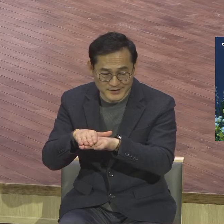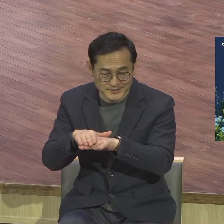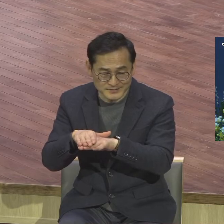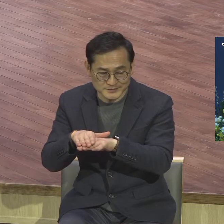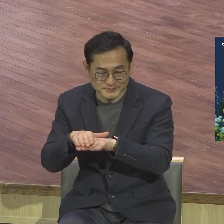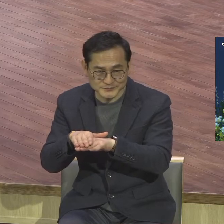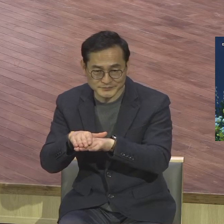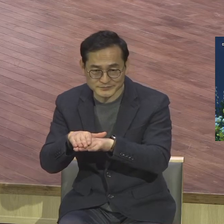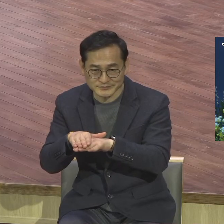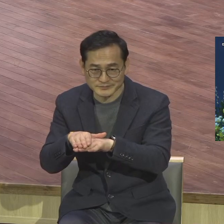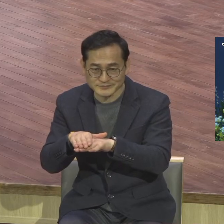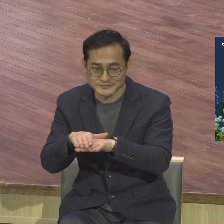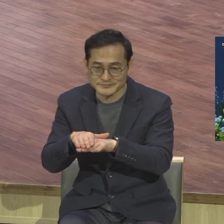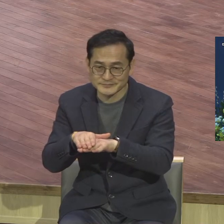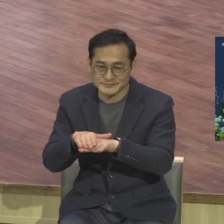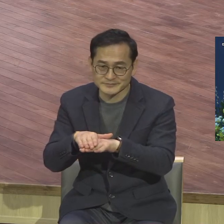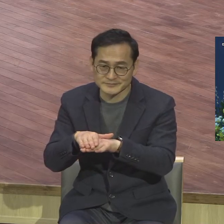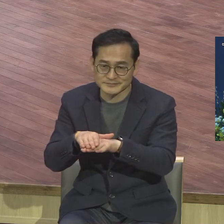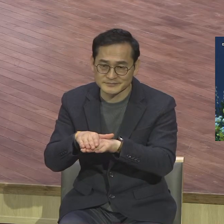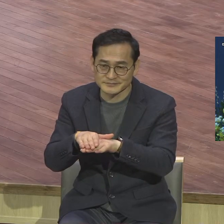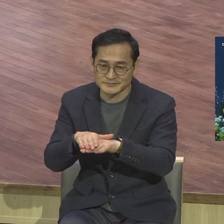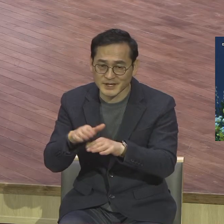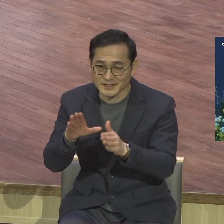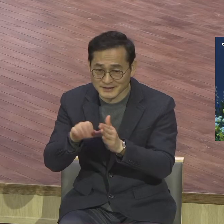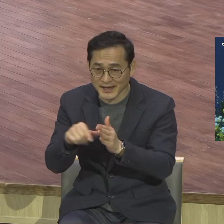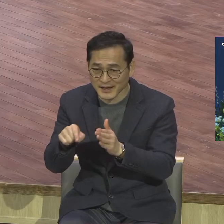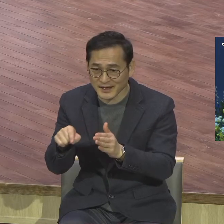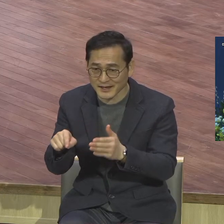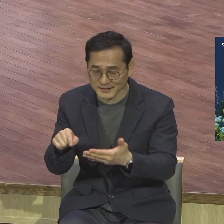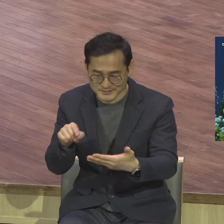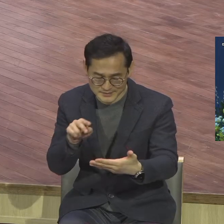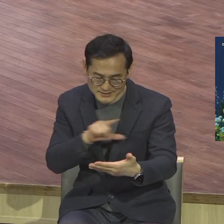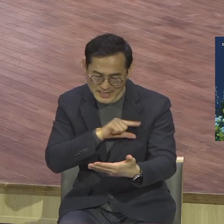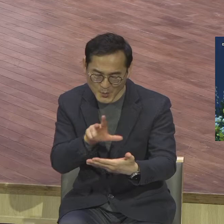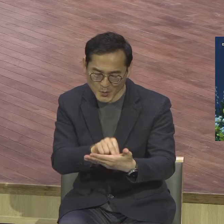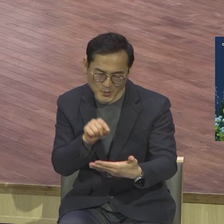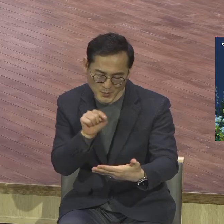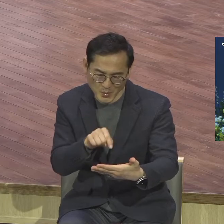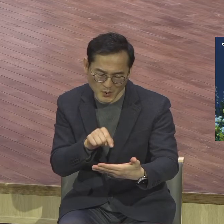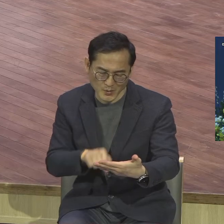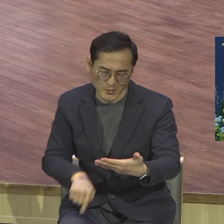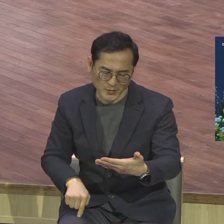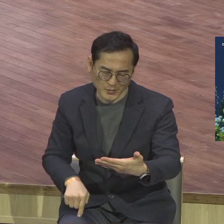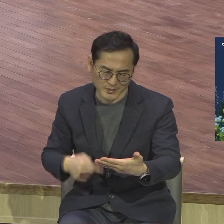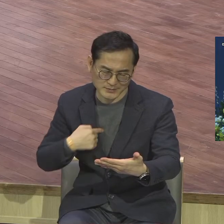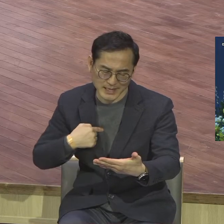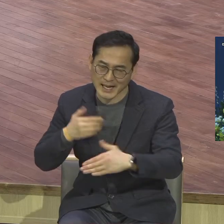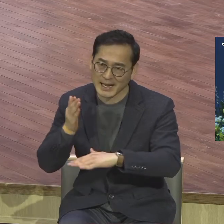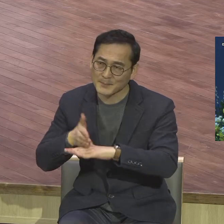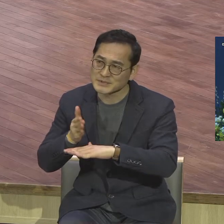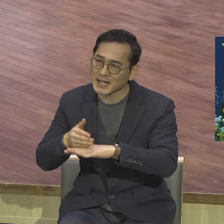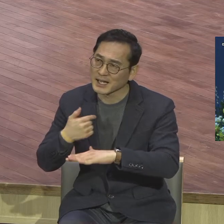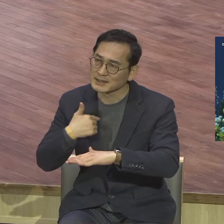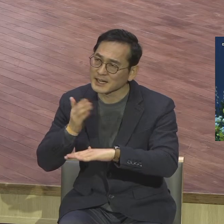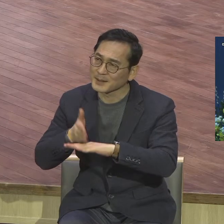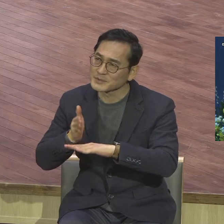송구예배는 이 제목이 나왔구나 이 제목을 보면서 아 내가 하나님 앞에 어떠한